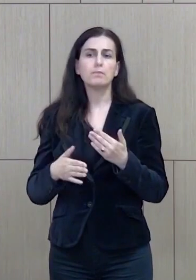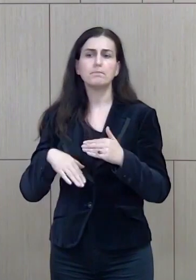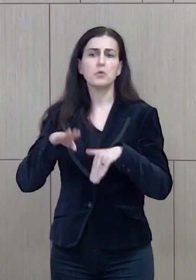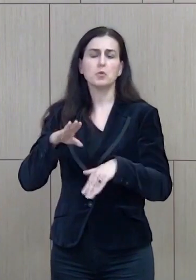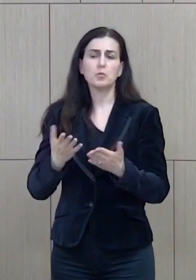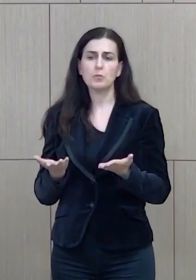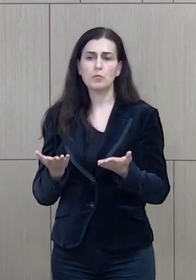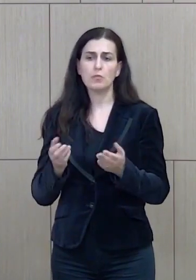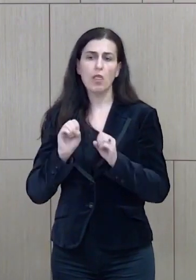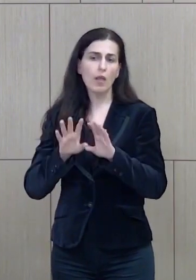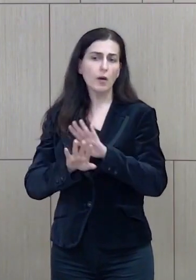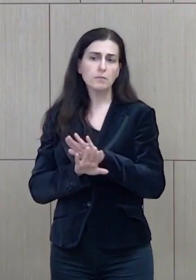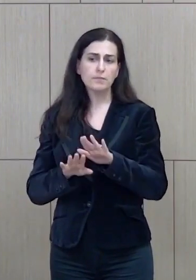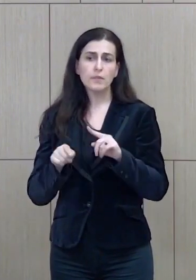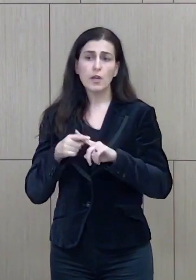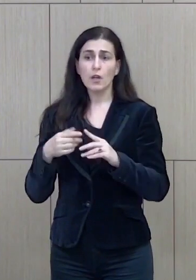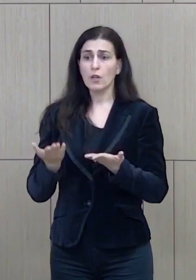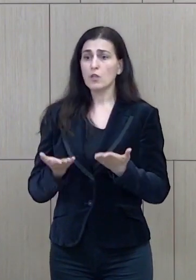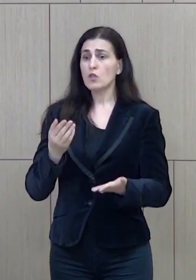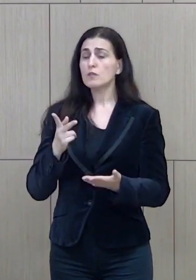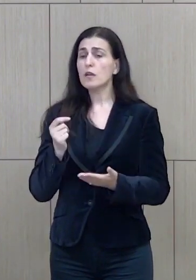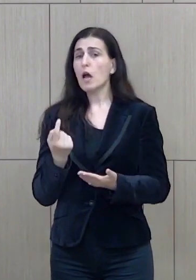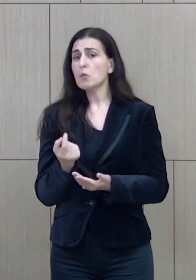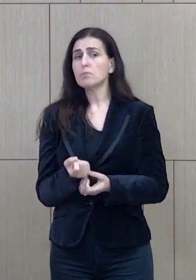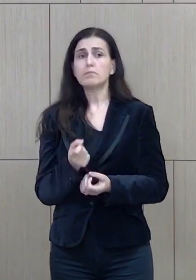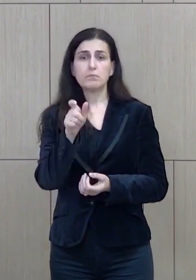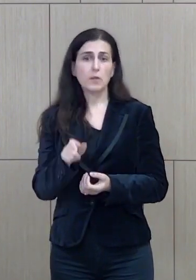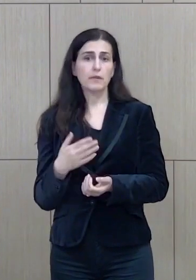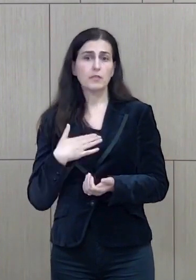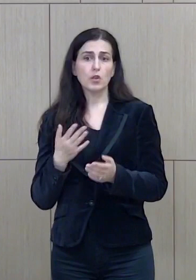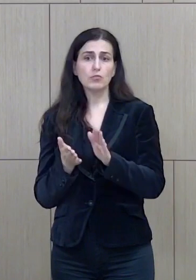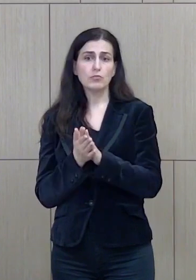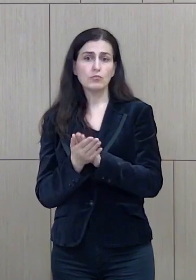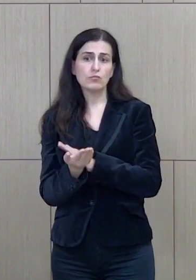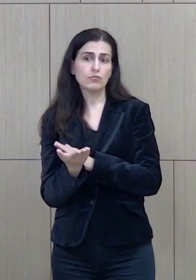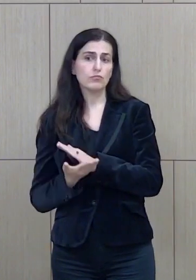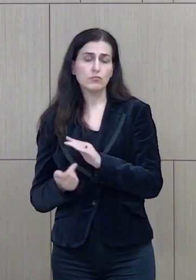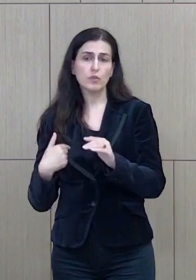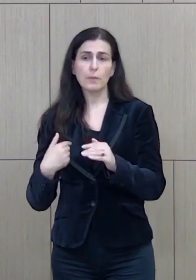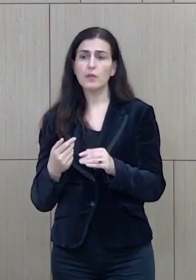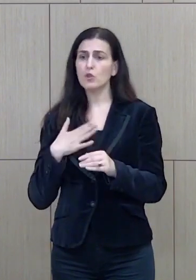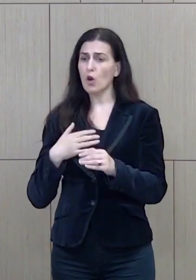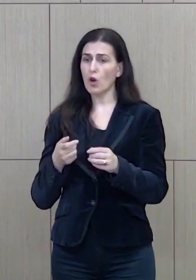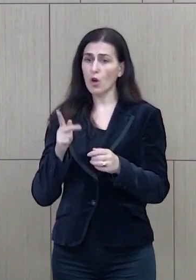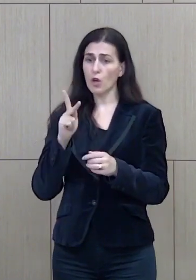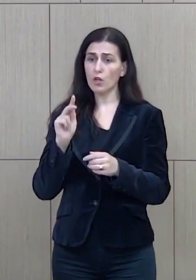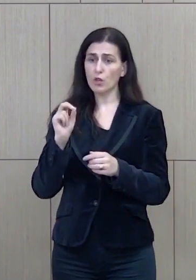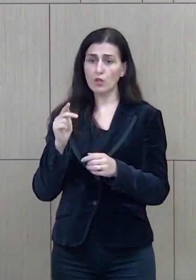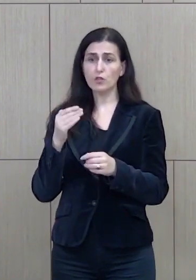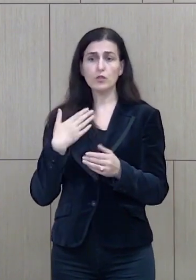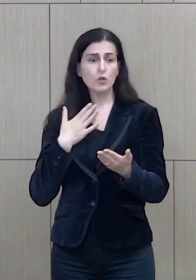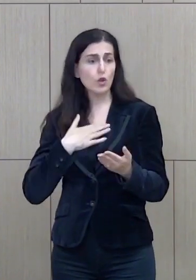Nëse dikush do ta të reqi kështë zënë në një debat, diskutim